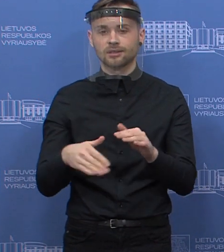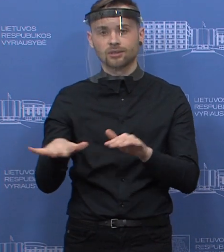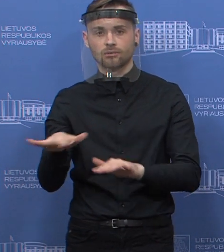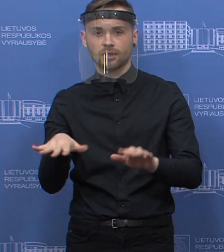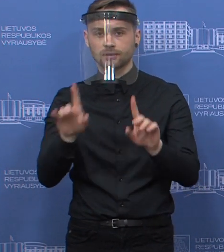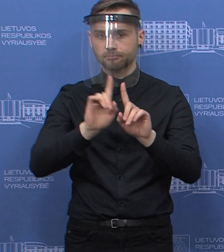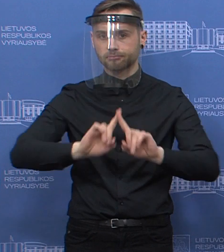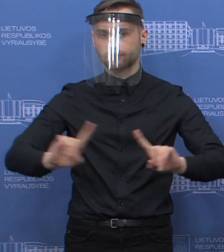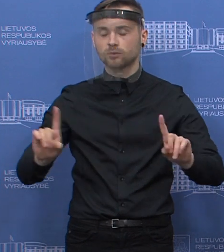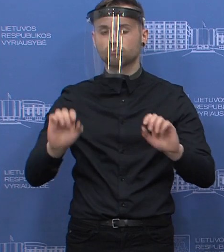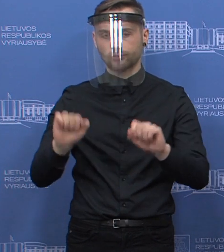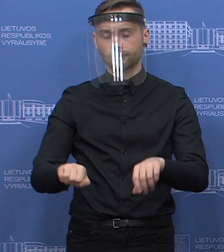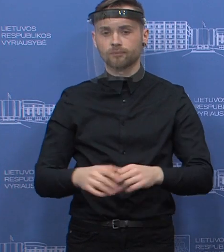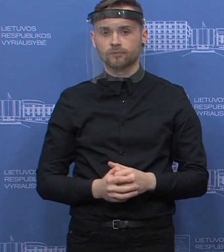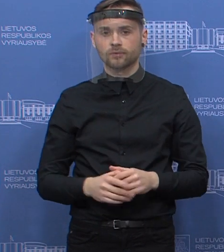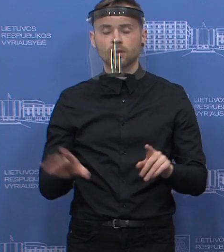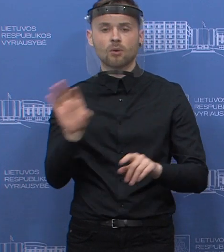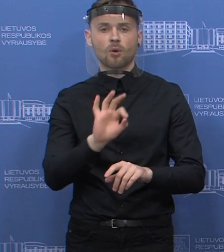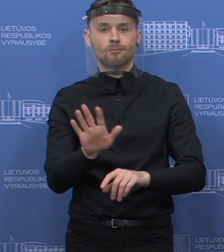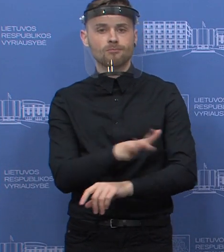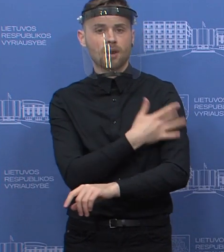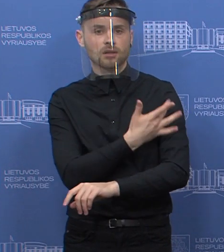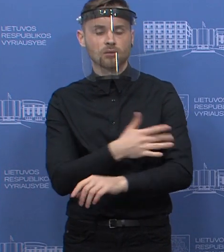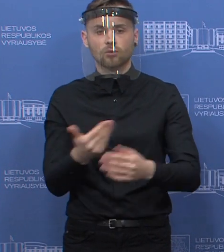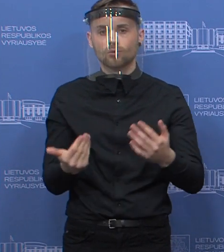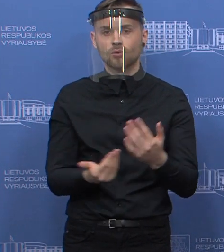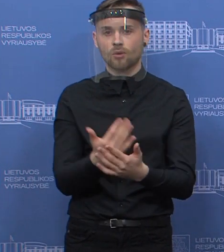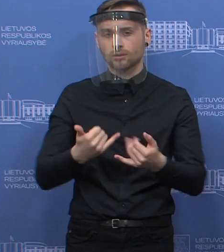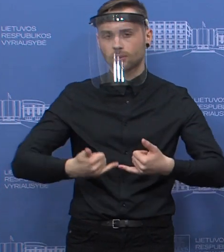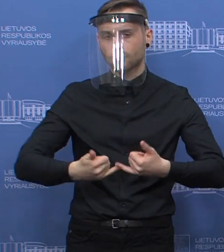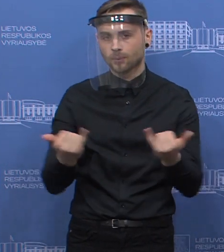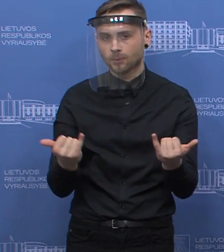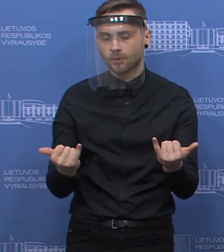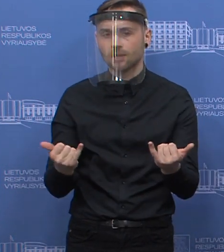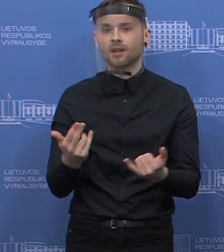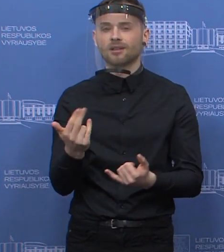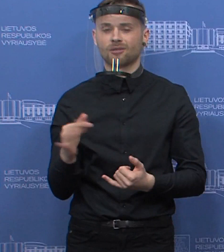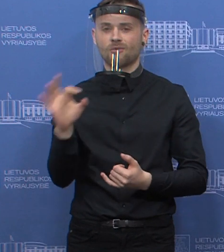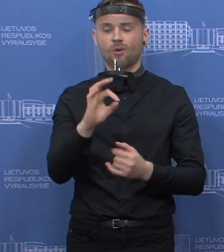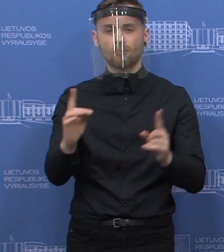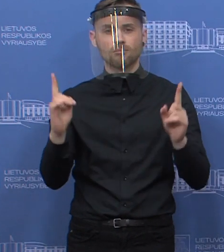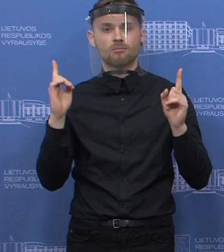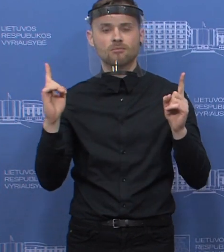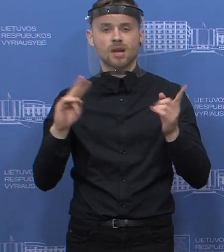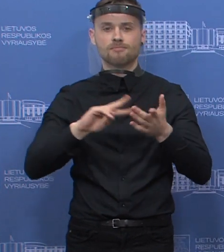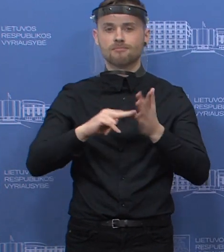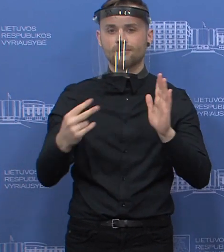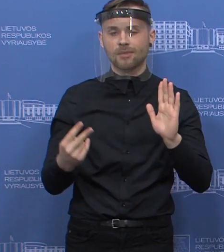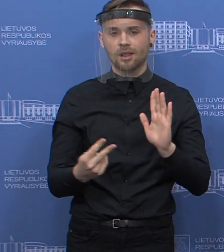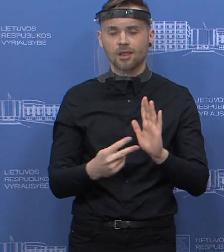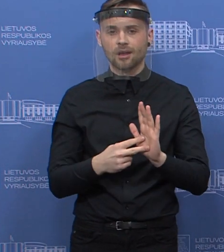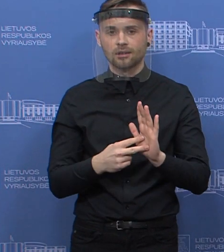priežiūros įstaigų, paslauguot naujimą, tai tiesiog taip tas planas saugumo užtikrinimo, kaip grubiai pasikeisiu planas arba